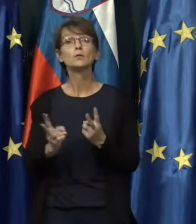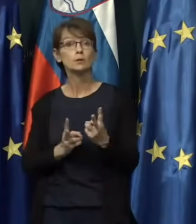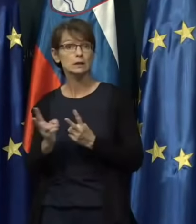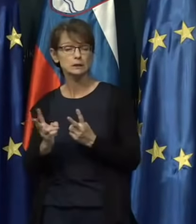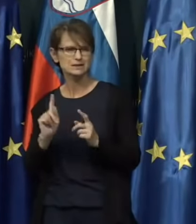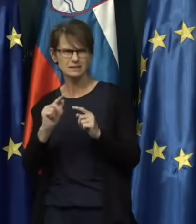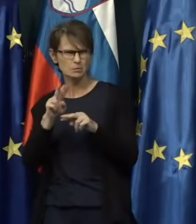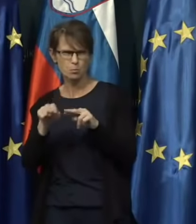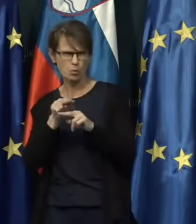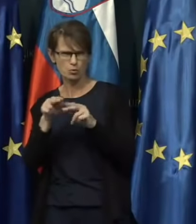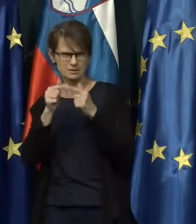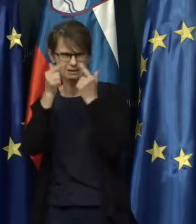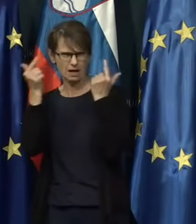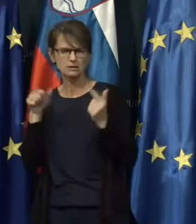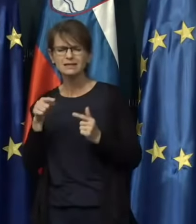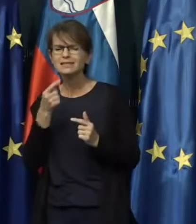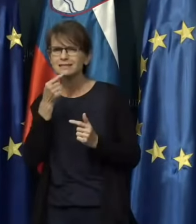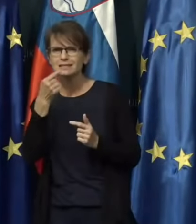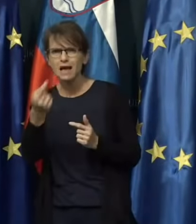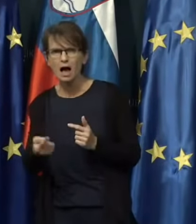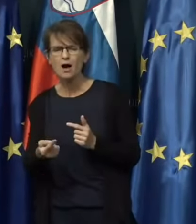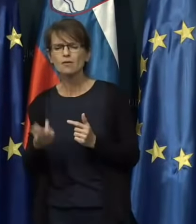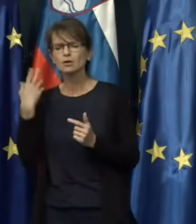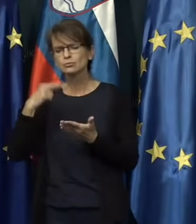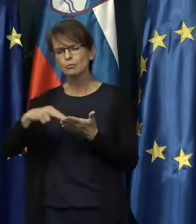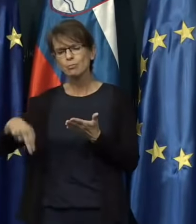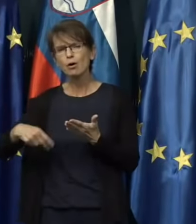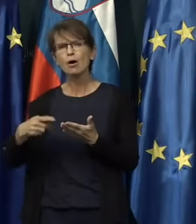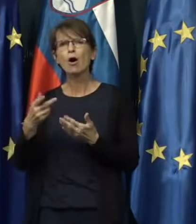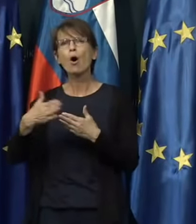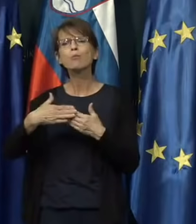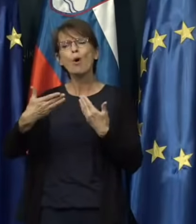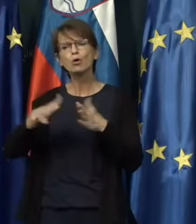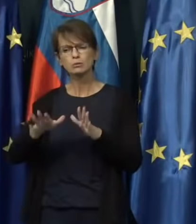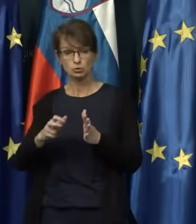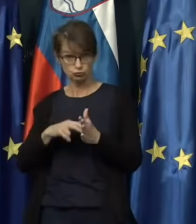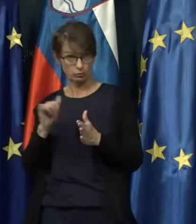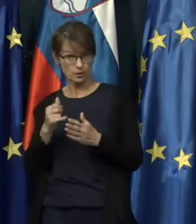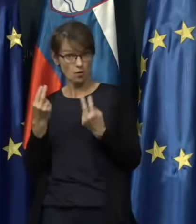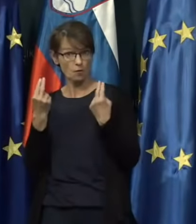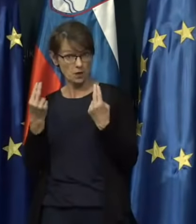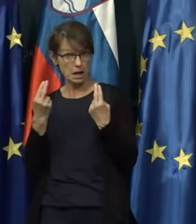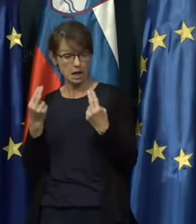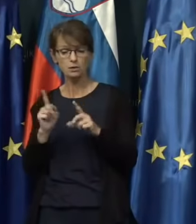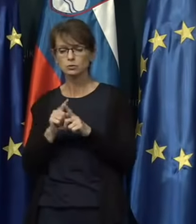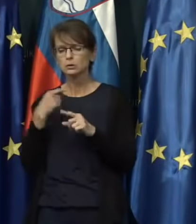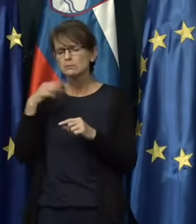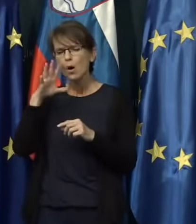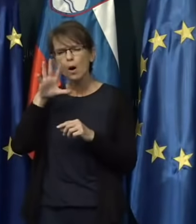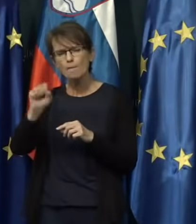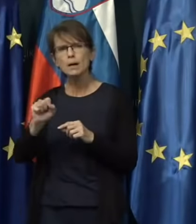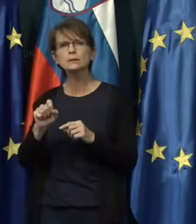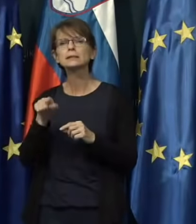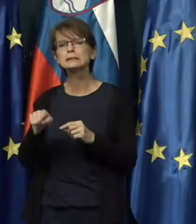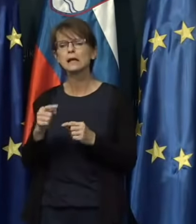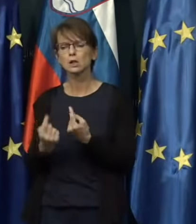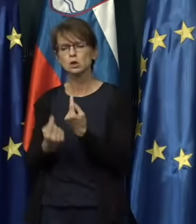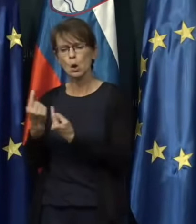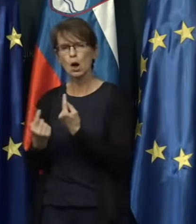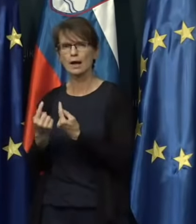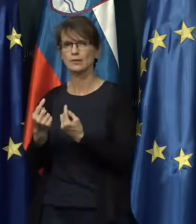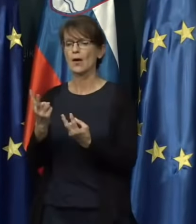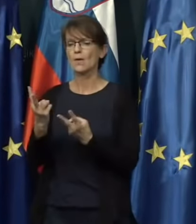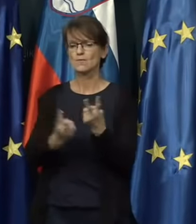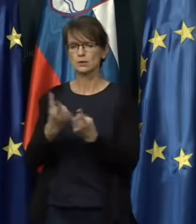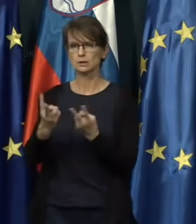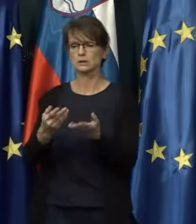Nič jazno, tiste izjave, ki so se podpoktisvali ob odprtju, še veljajo. Zaznavamo tudi, da se dogaja, da vrtet